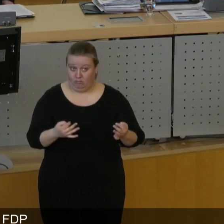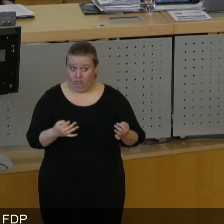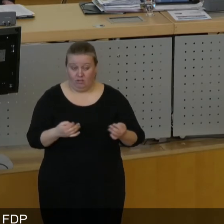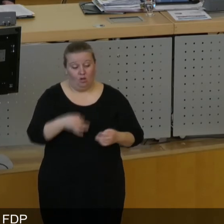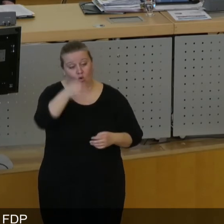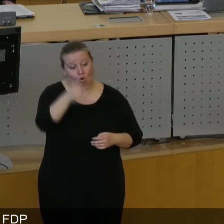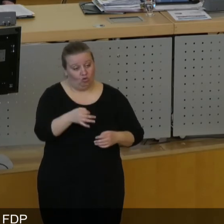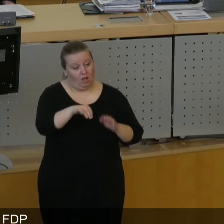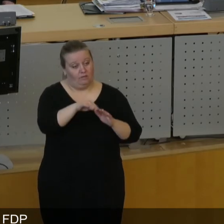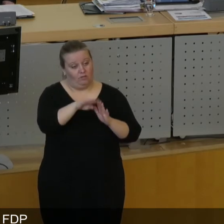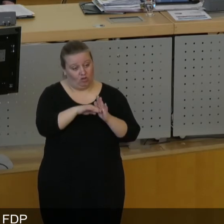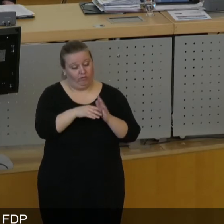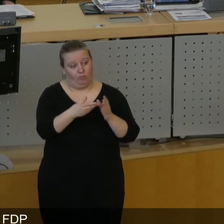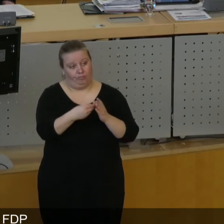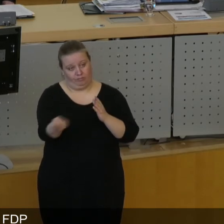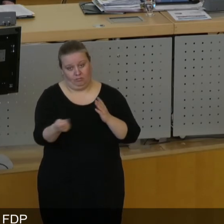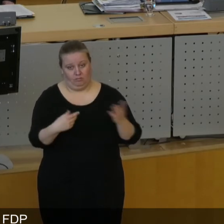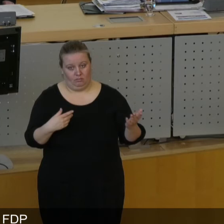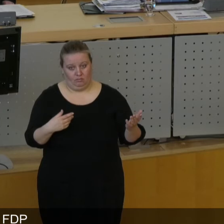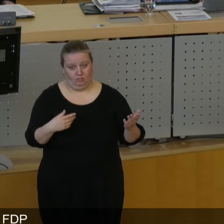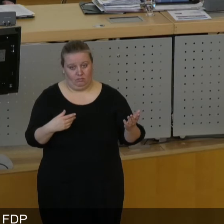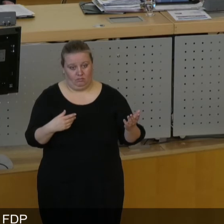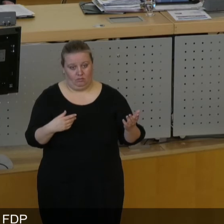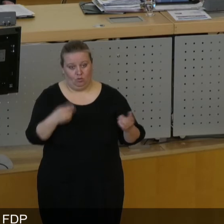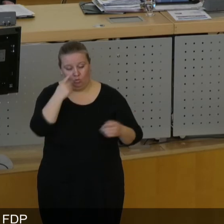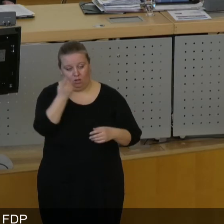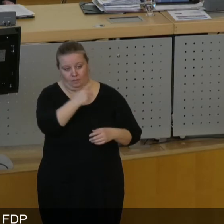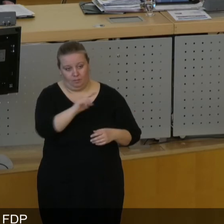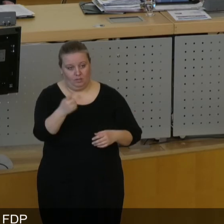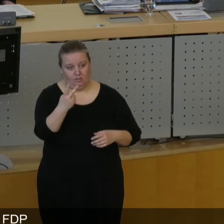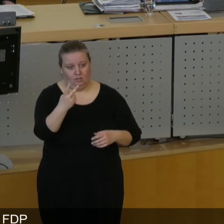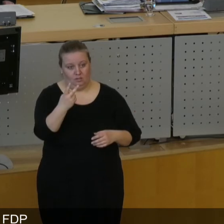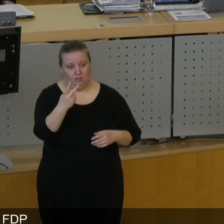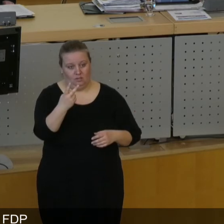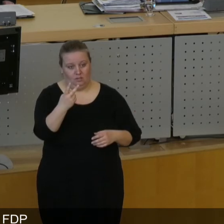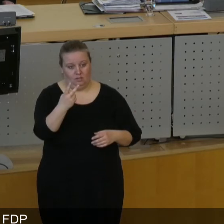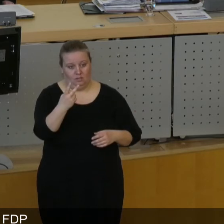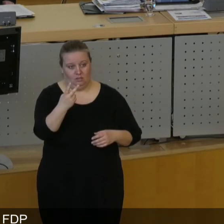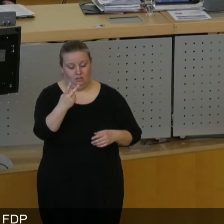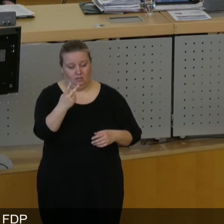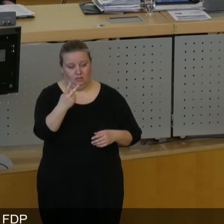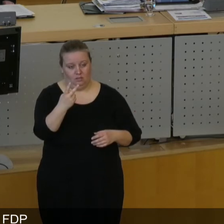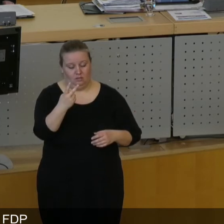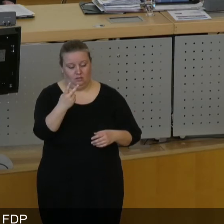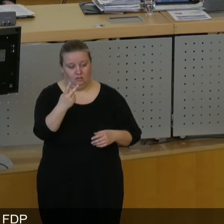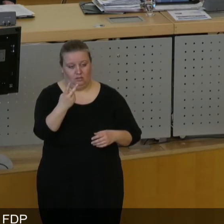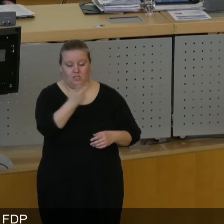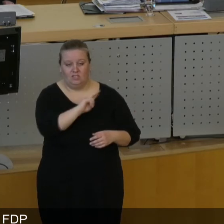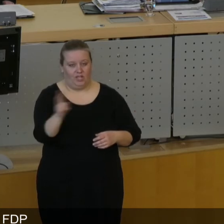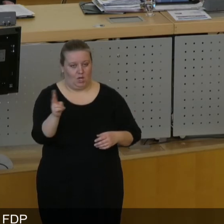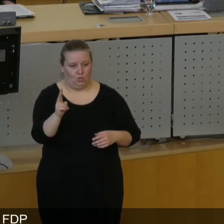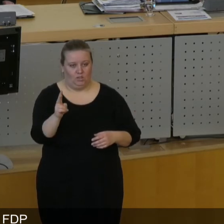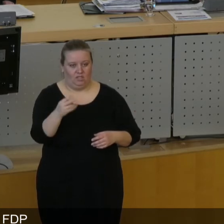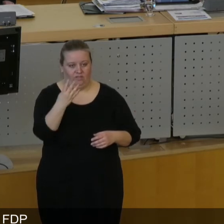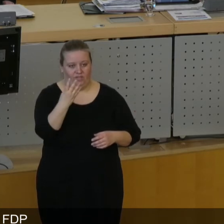Ortschaftsverfassungen zum Auslaufmodell erklärt. Sie sollen nur noch bis zum Jahr